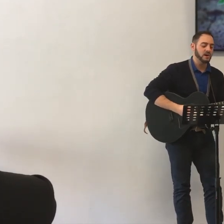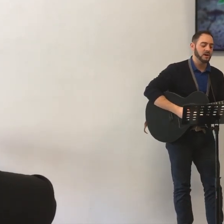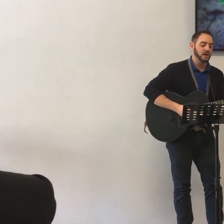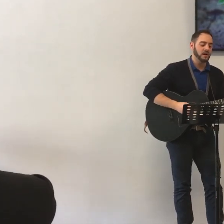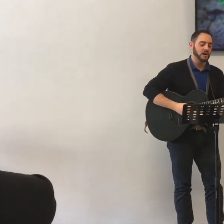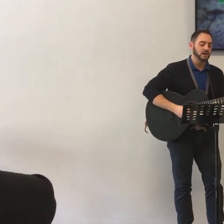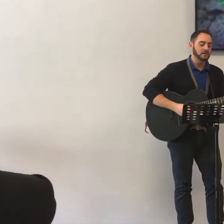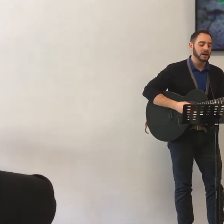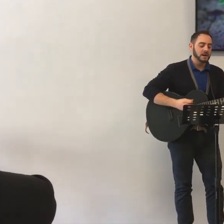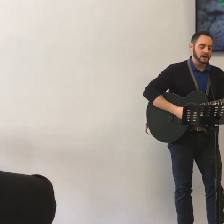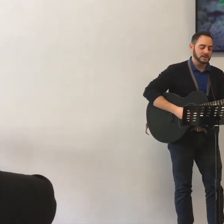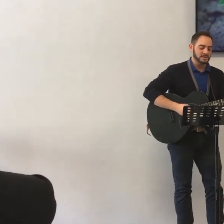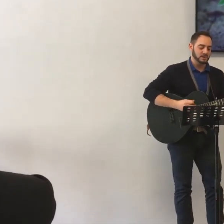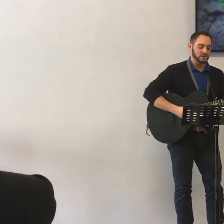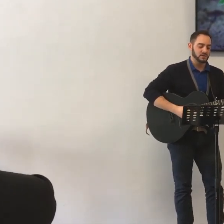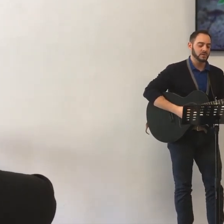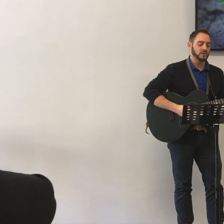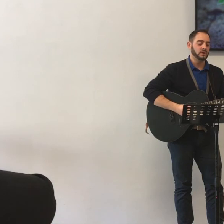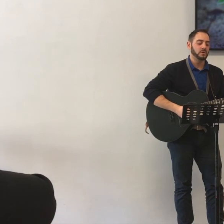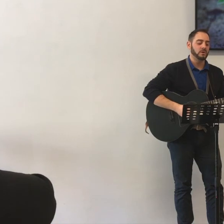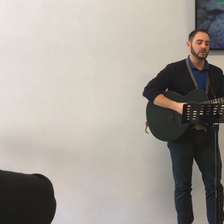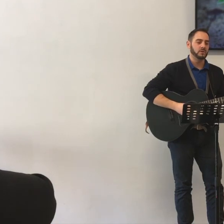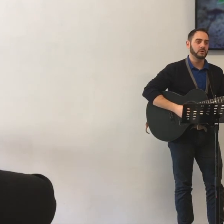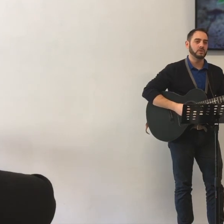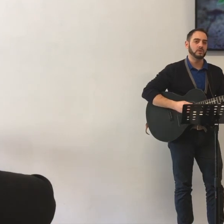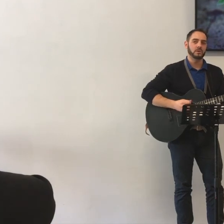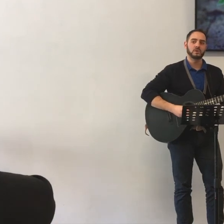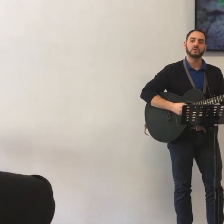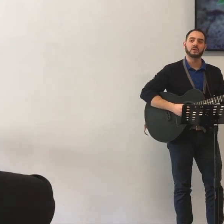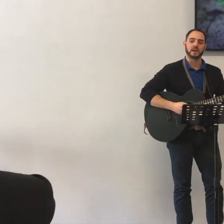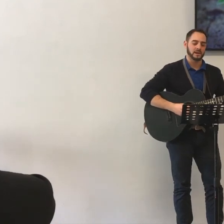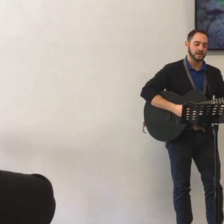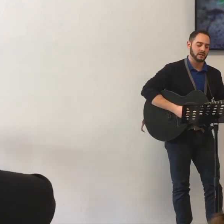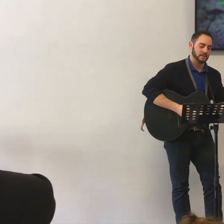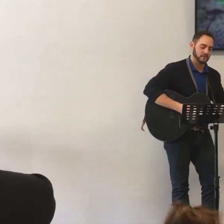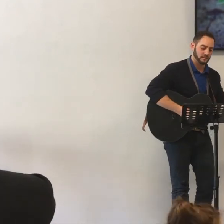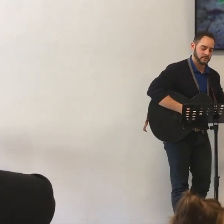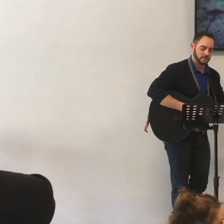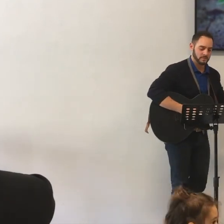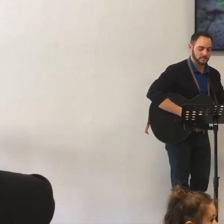Signore